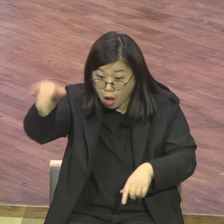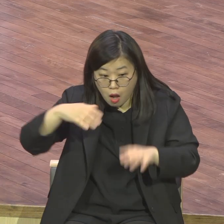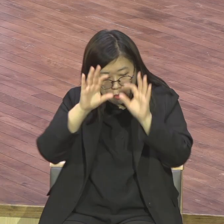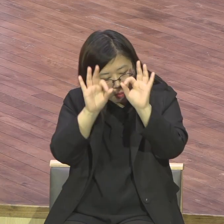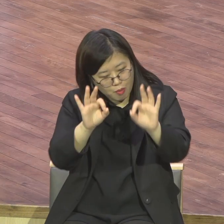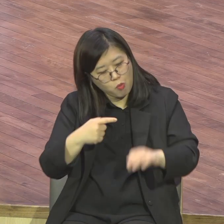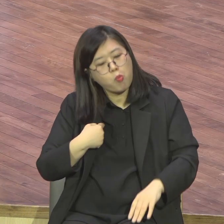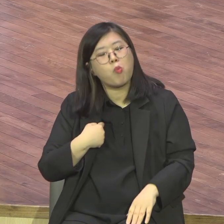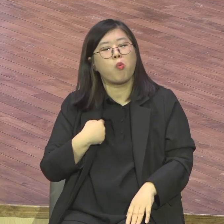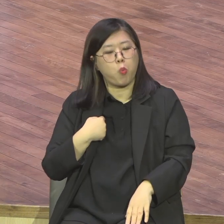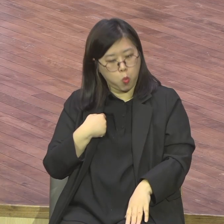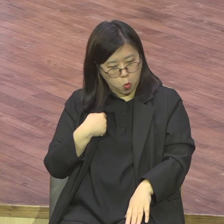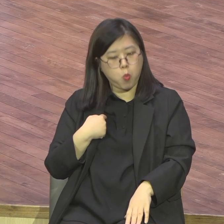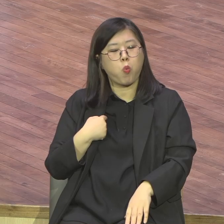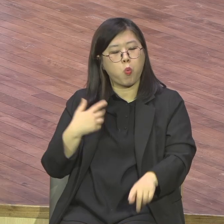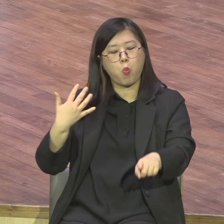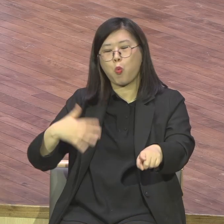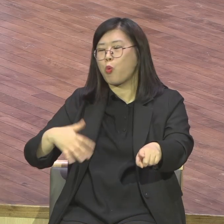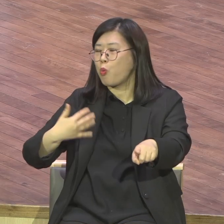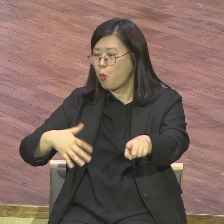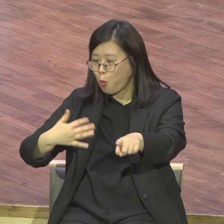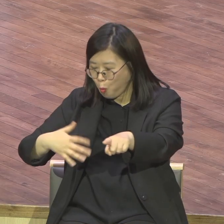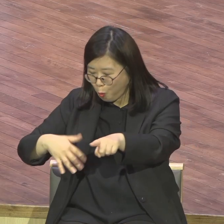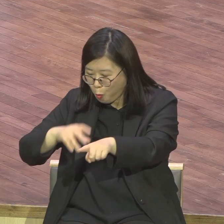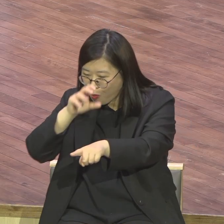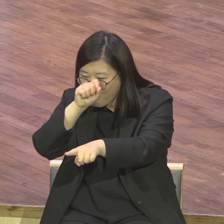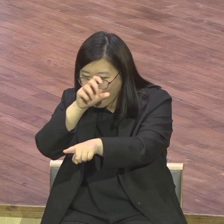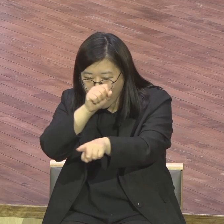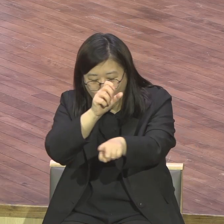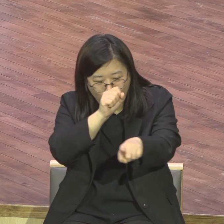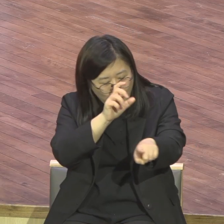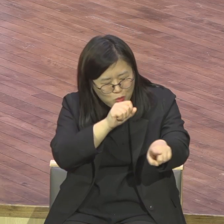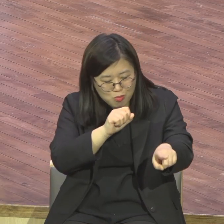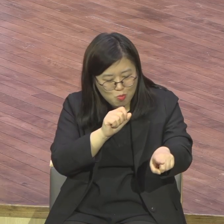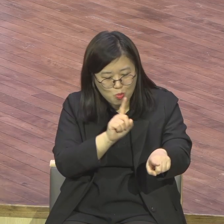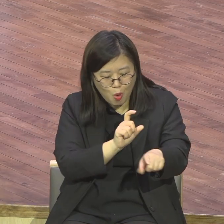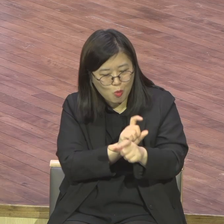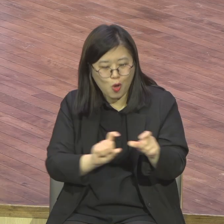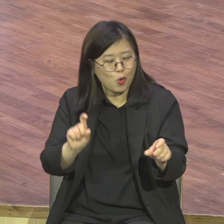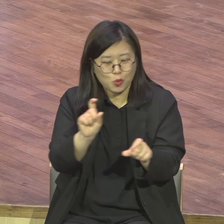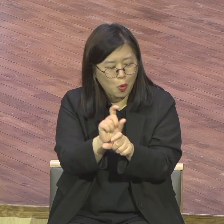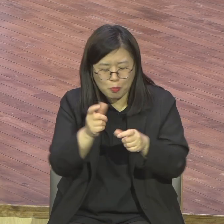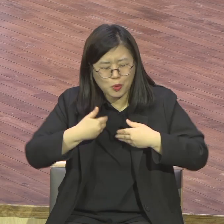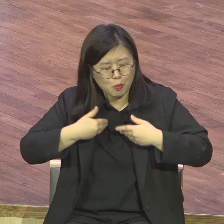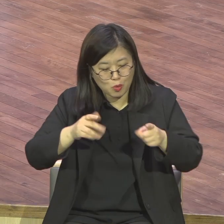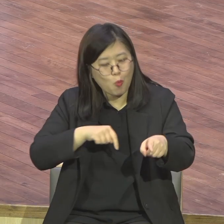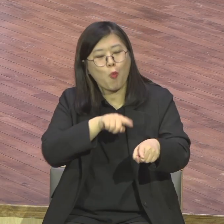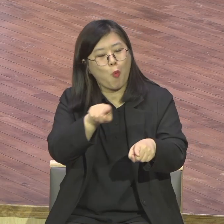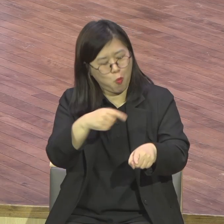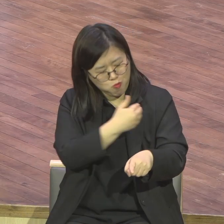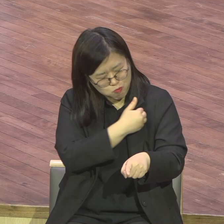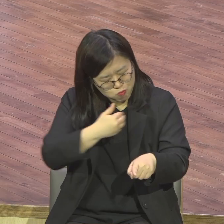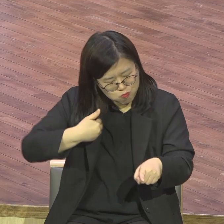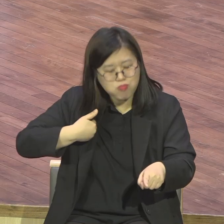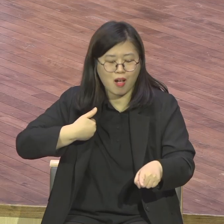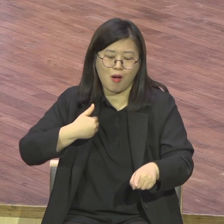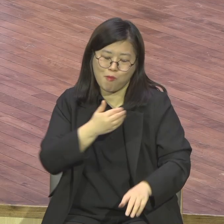웬 축복을 하나님에게 주시나. 이 심각한 이 살벌한 코로나 시대에 이런 헌낭이라는